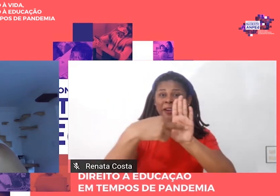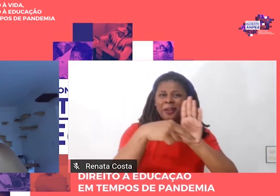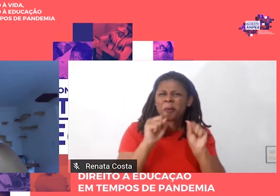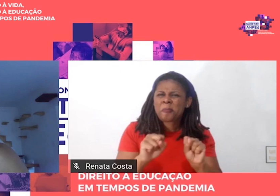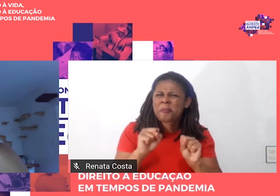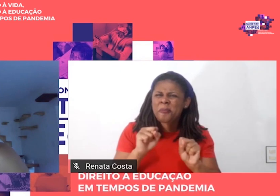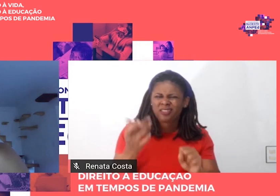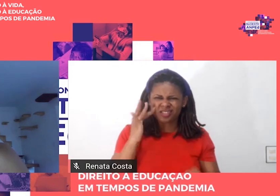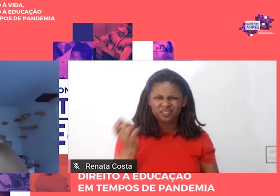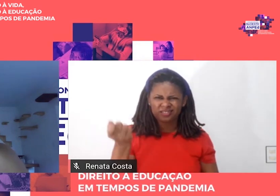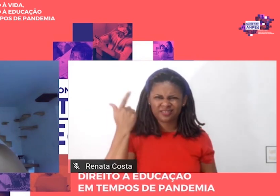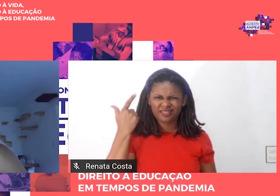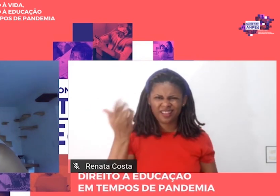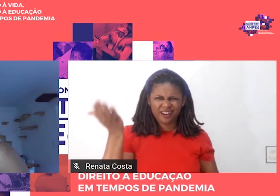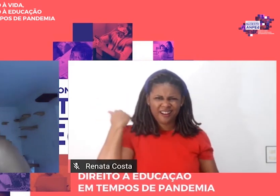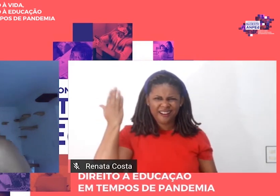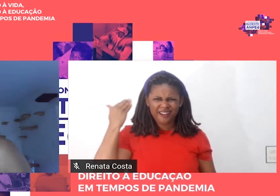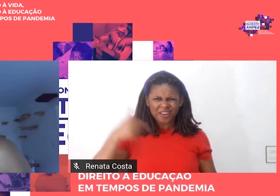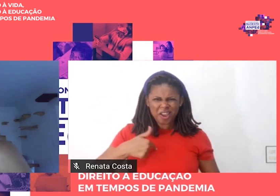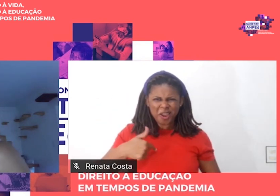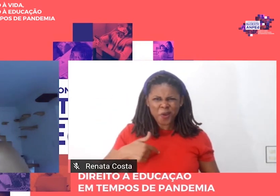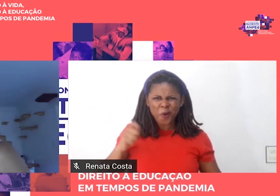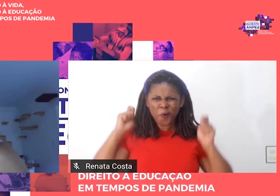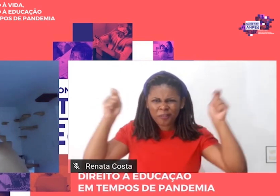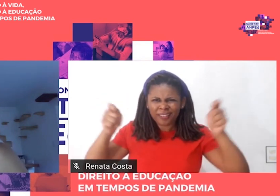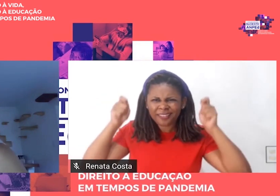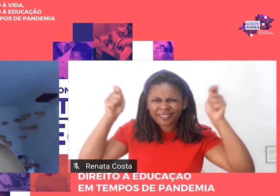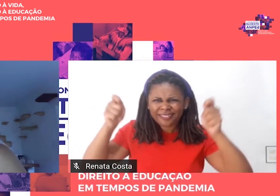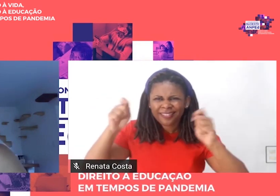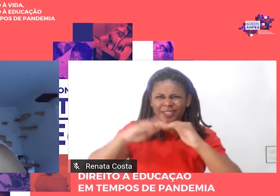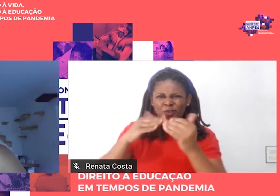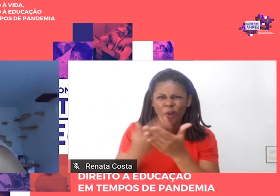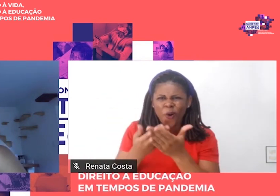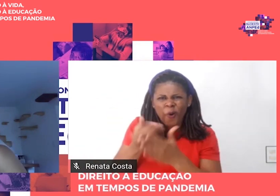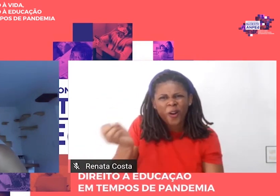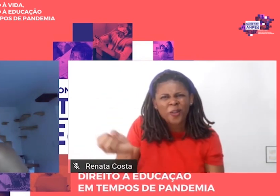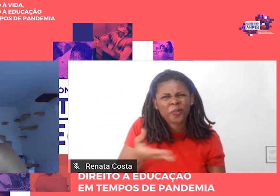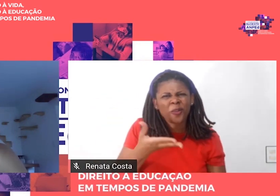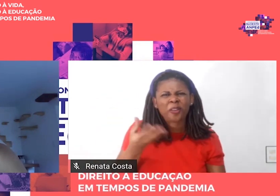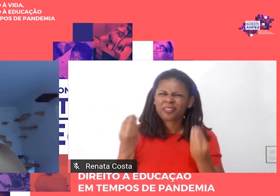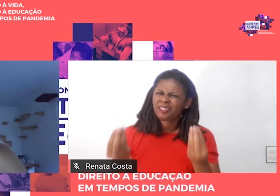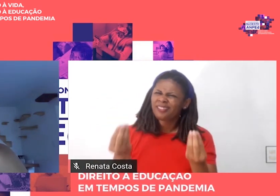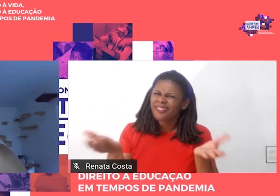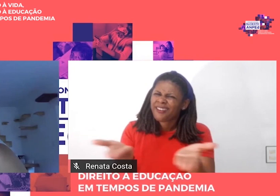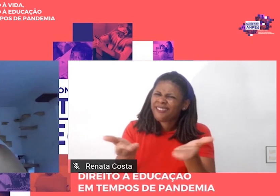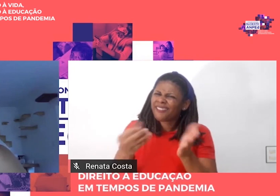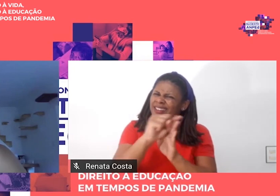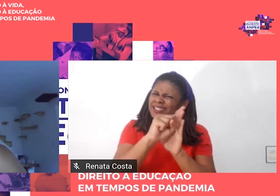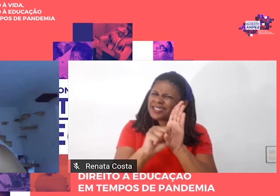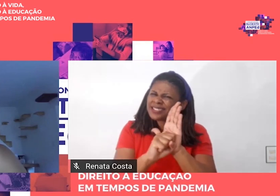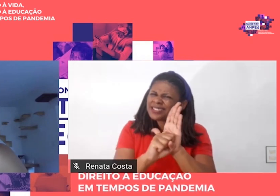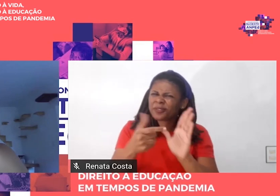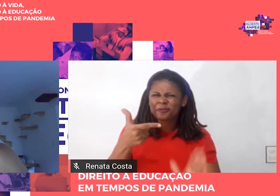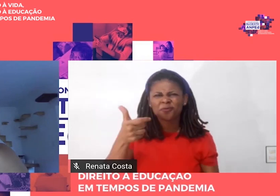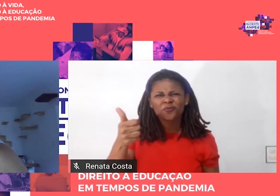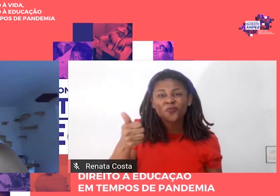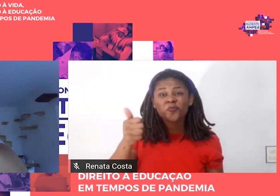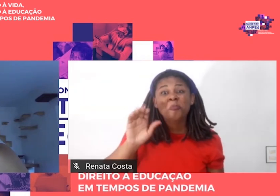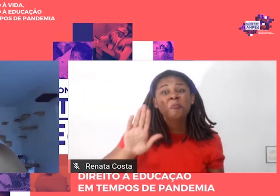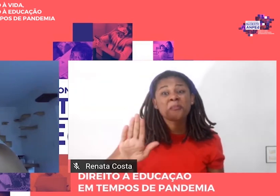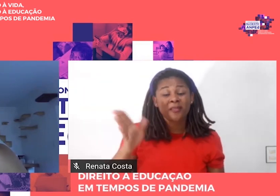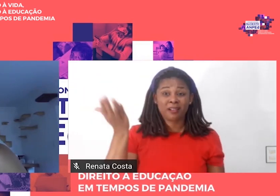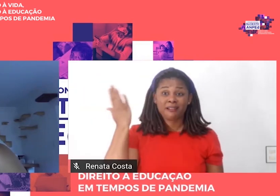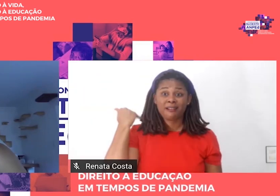parte ao escola novismo, em pleno início do século XXI, mas o fato é que eu alinhava a